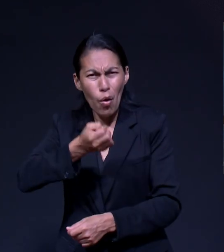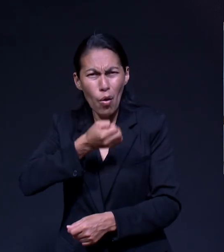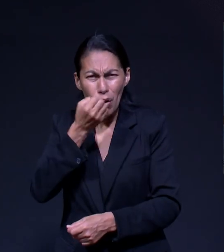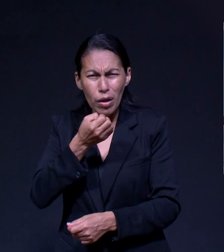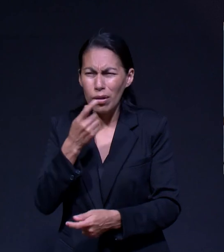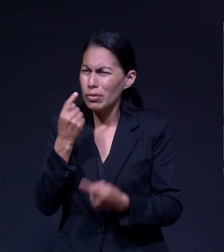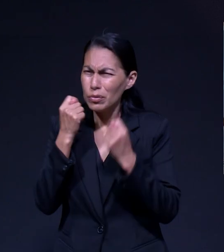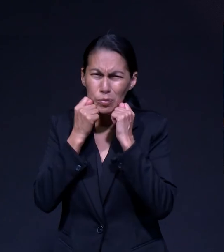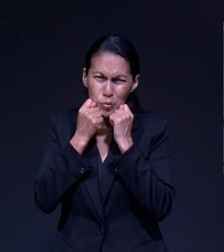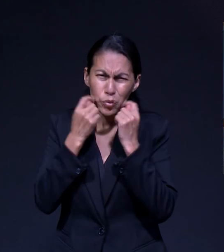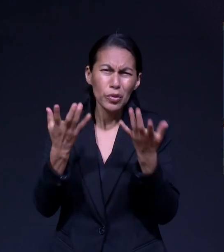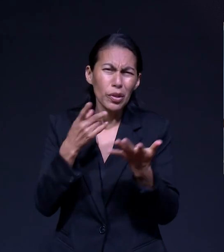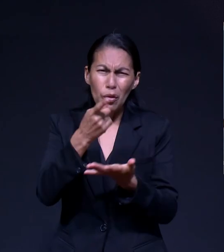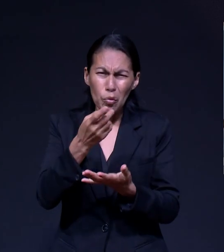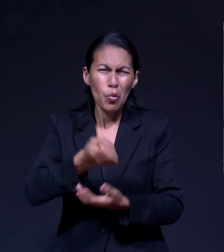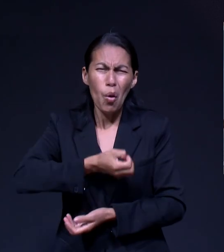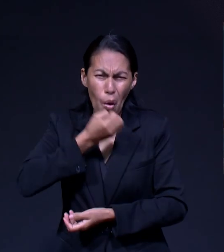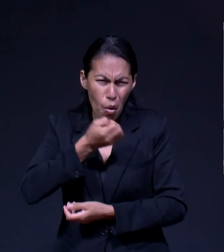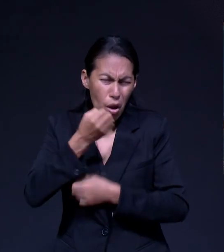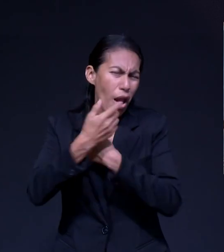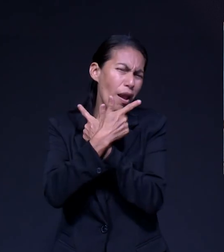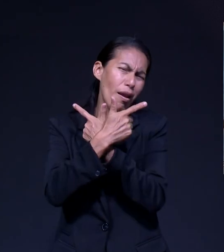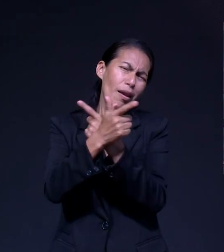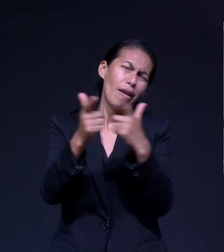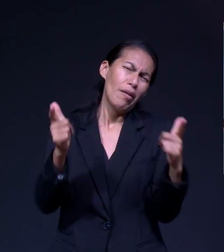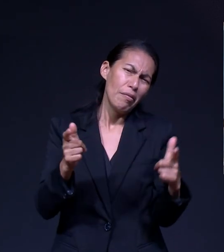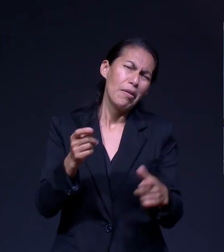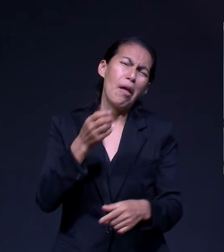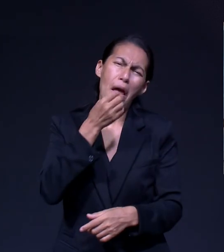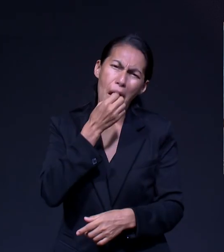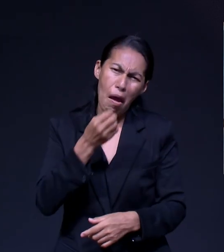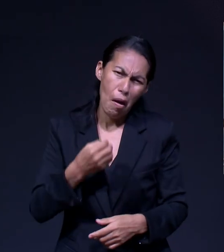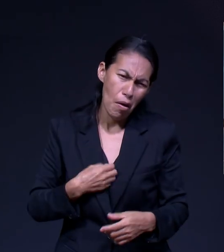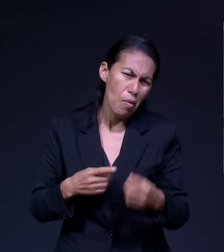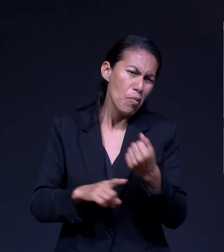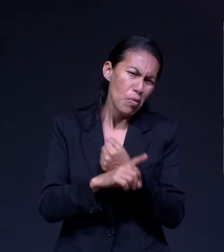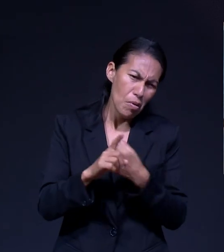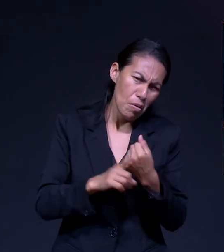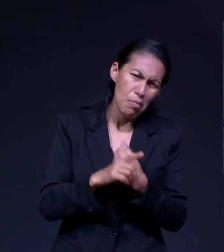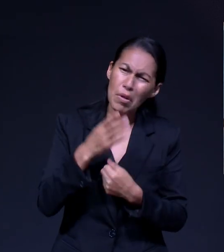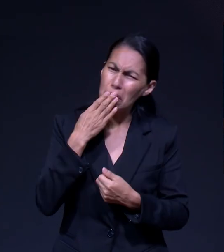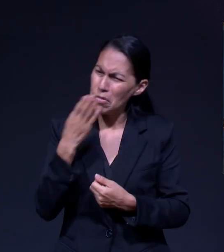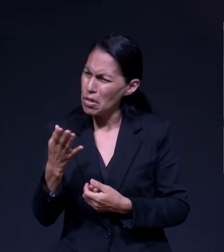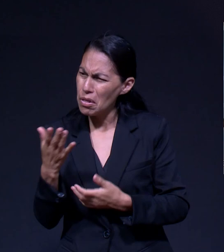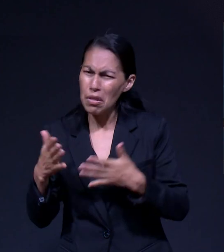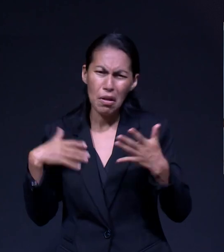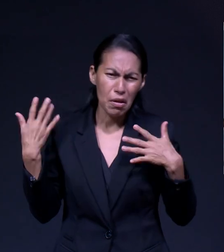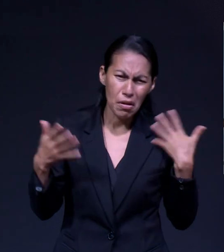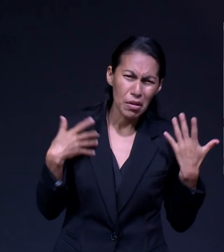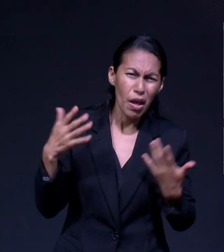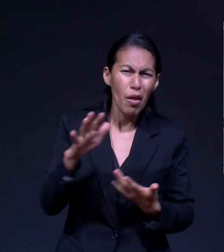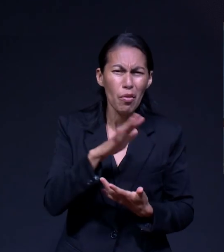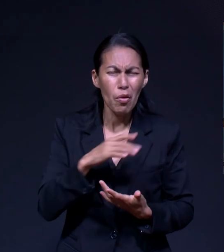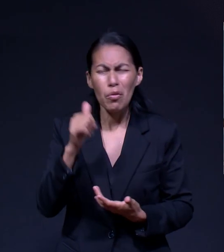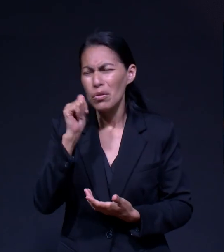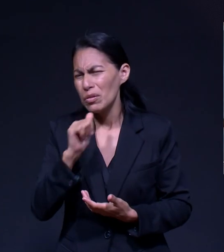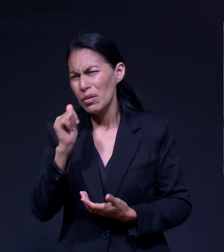cualquier condición, puedes orar, respirar y renovar tu vida en la dulce